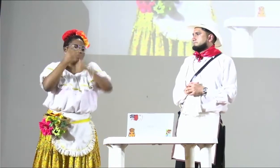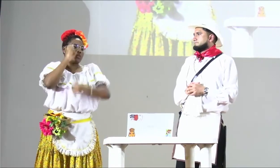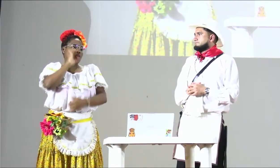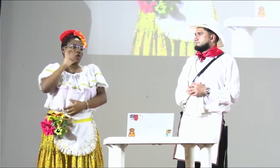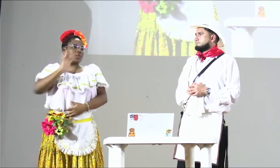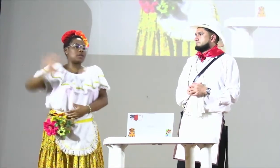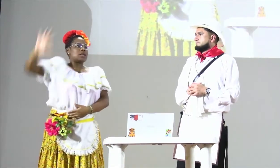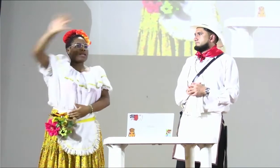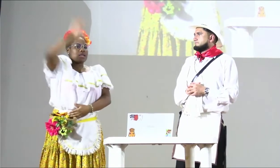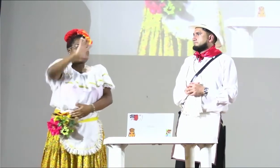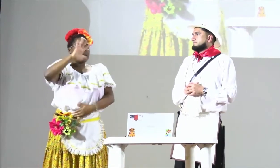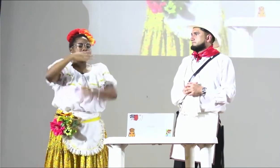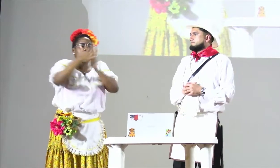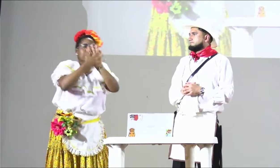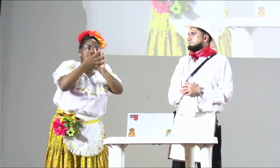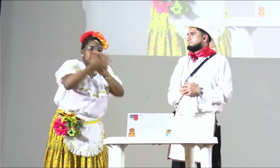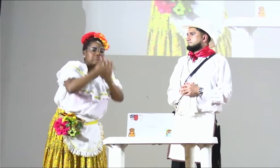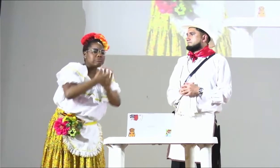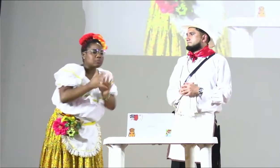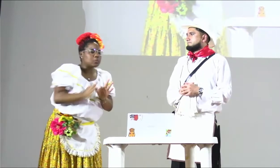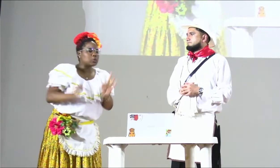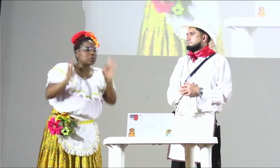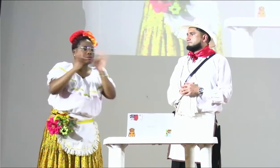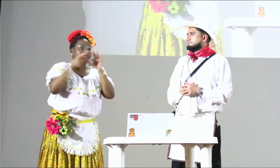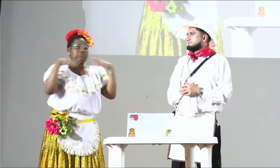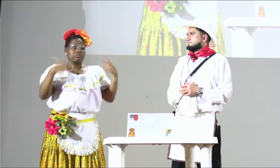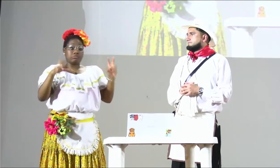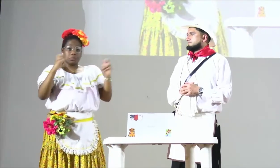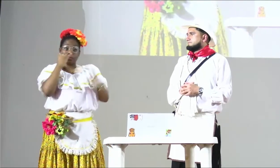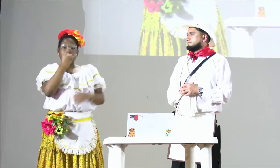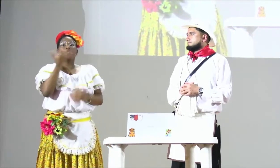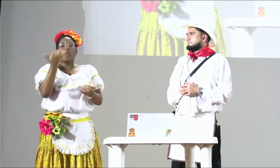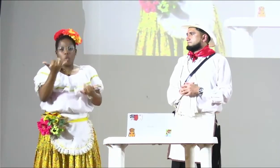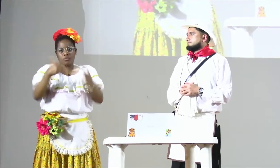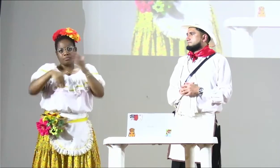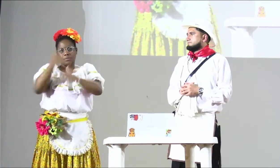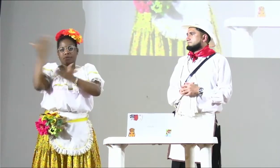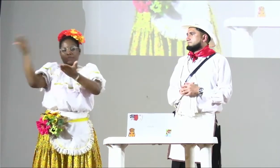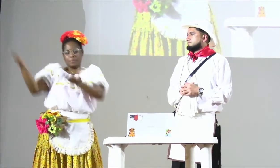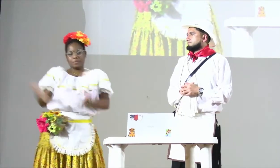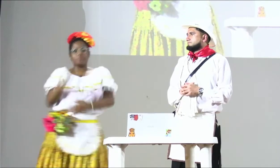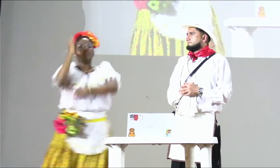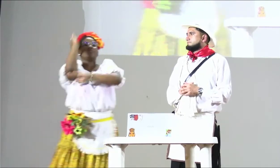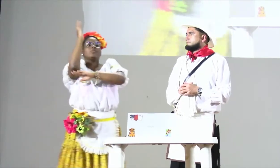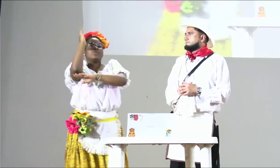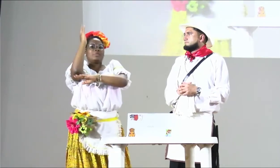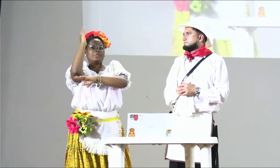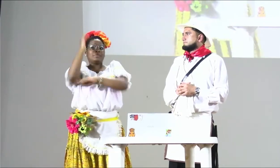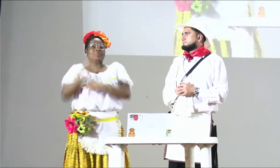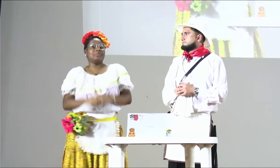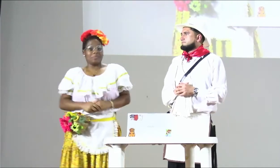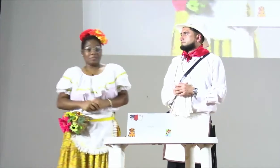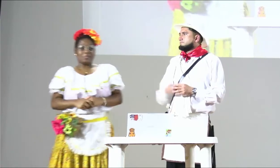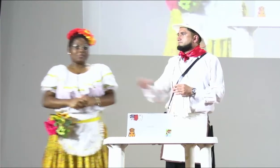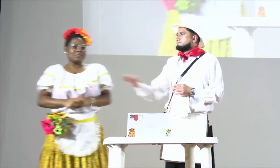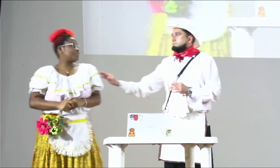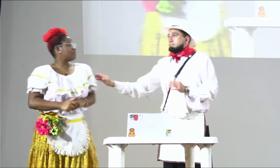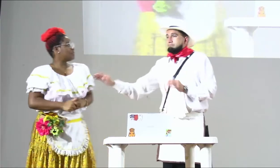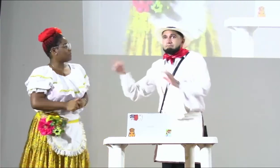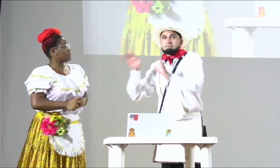sobre la importancia de la lengua de señas en el país. Entonces le damos la